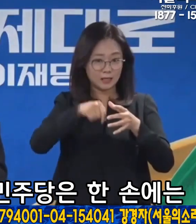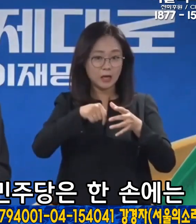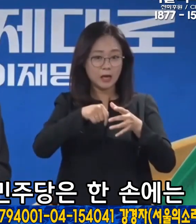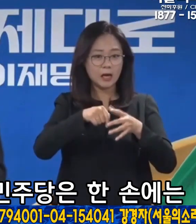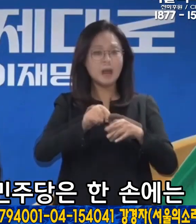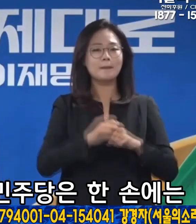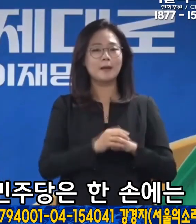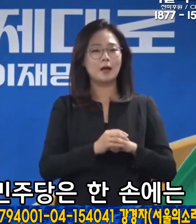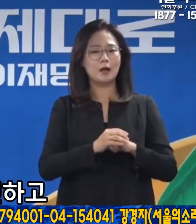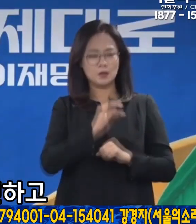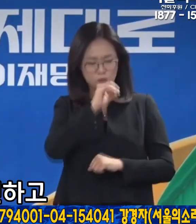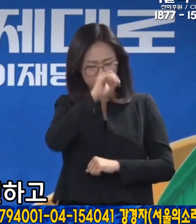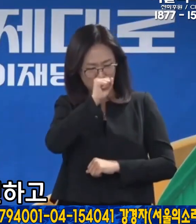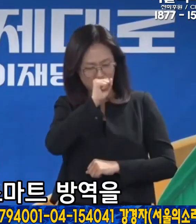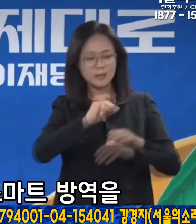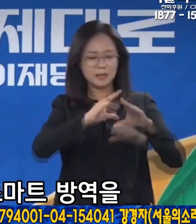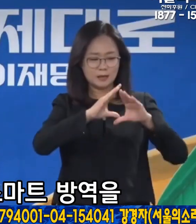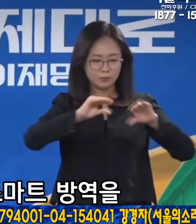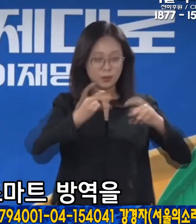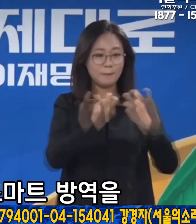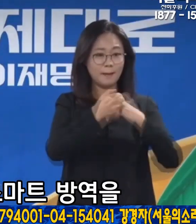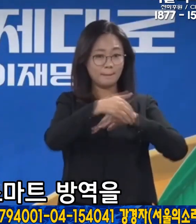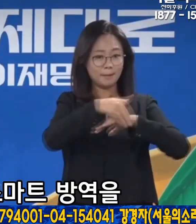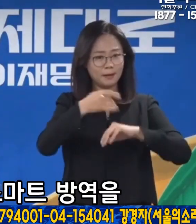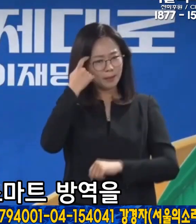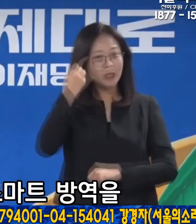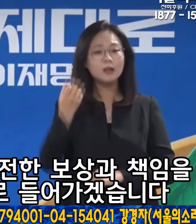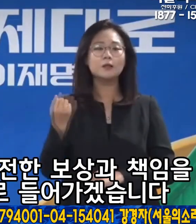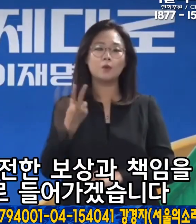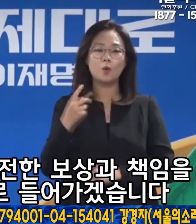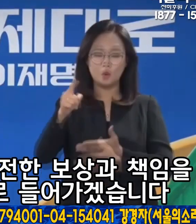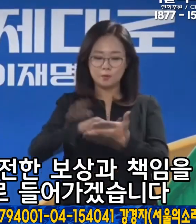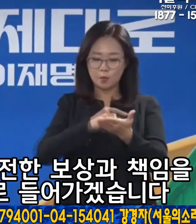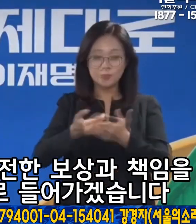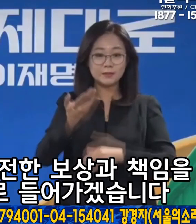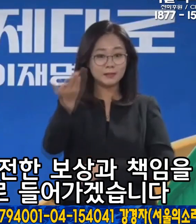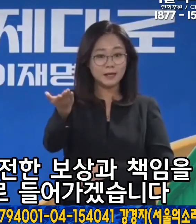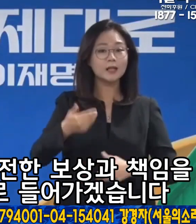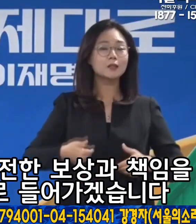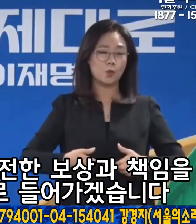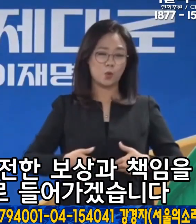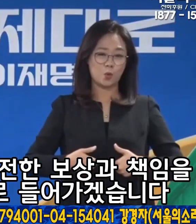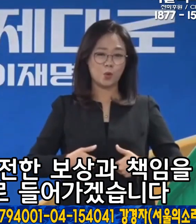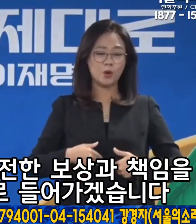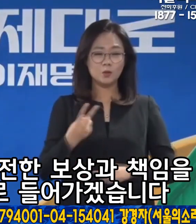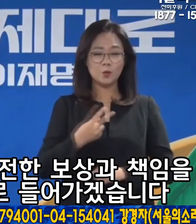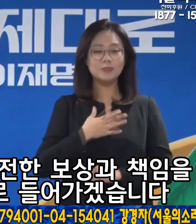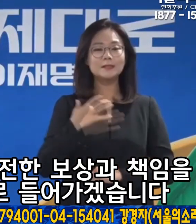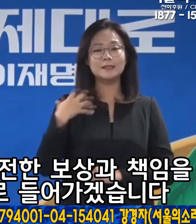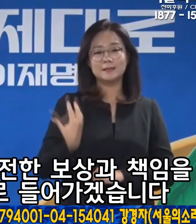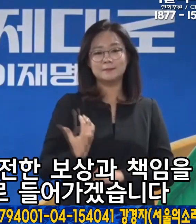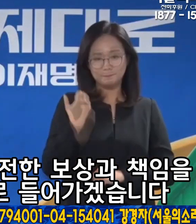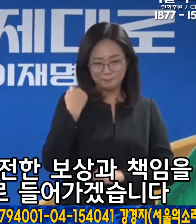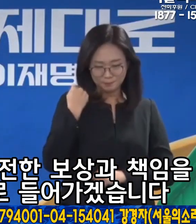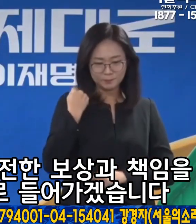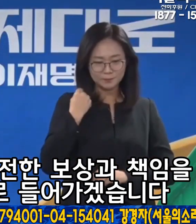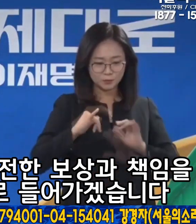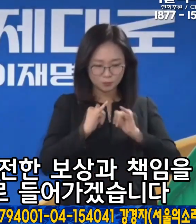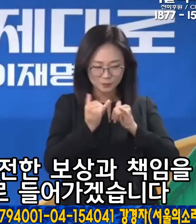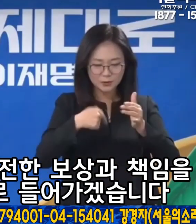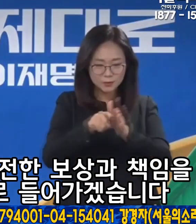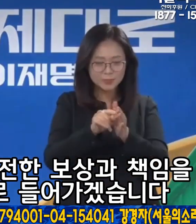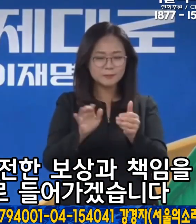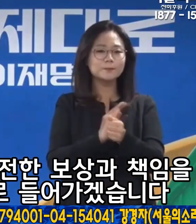한 손에는 유연하고 합리적인 스마트 방역을 다른 한 손에는 온전한 보상과 책임을 들고